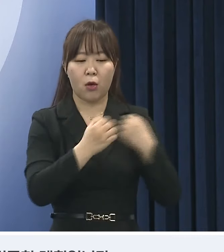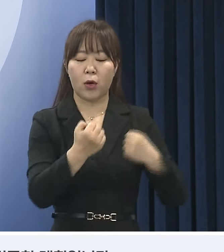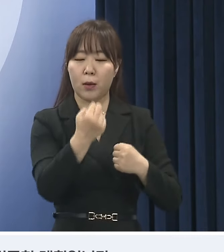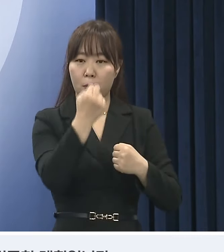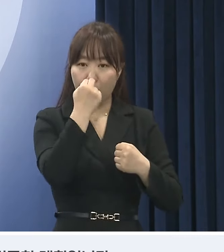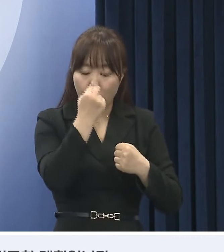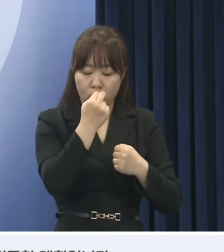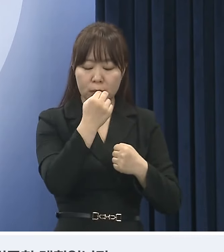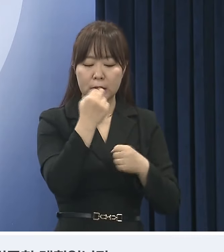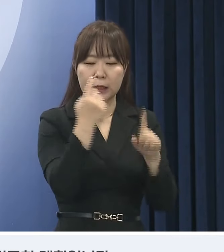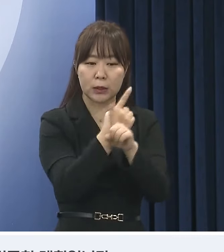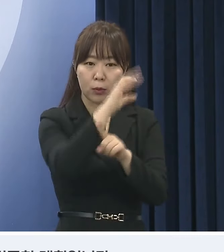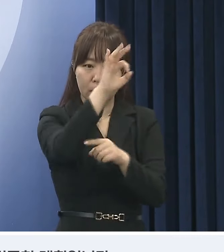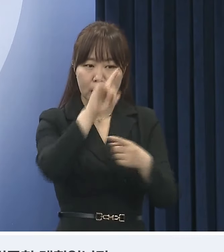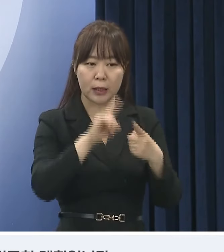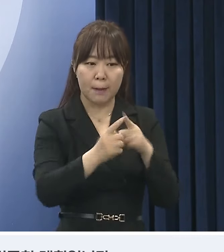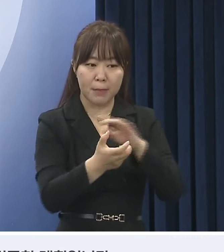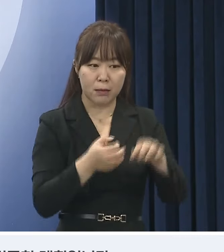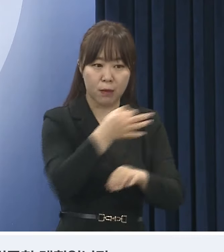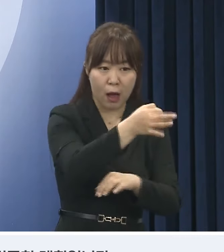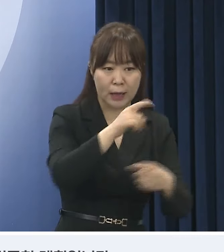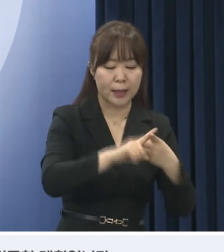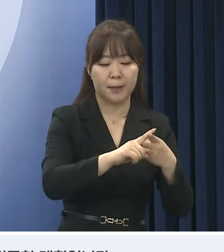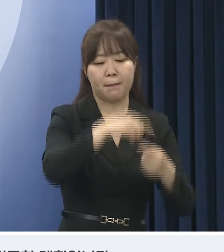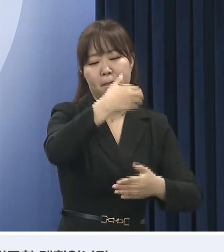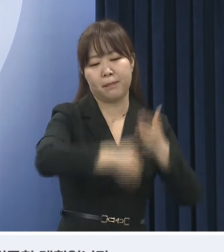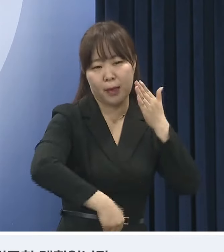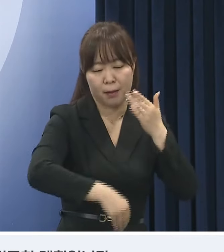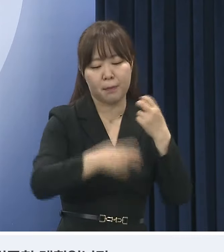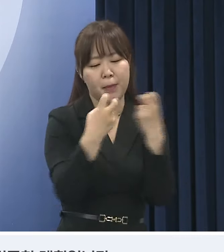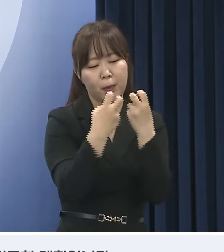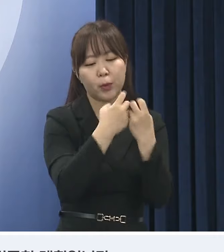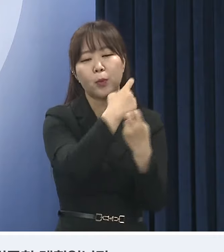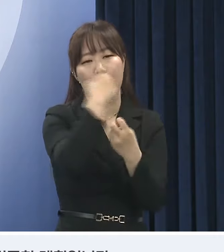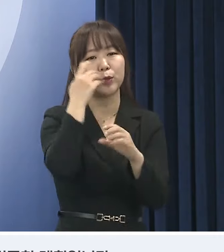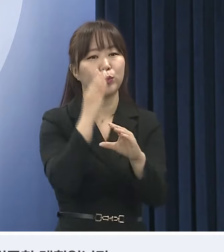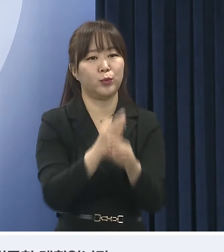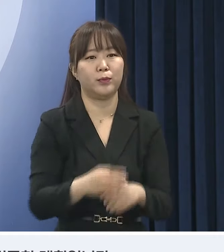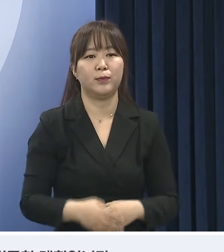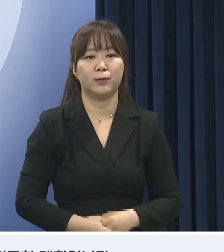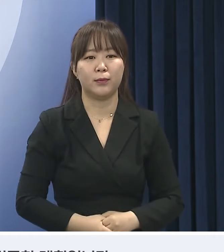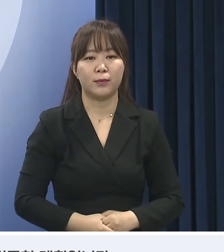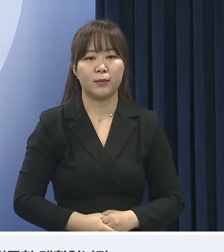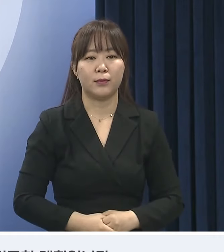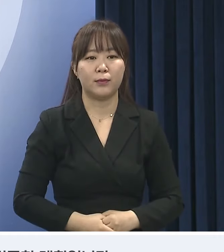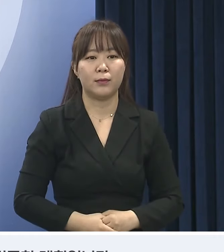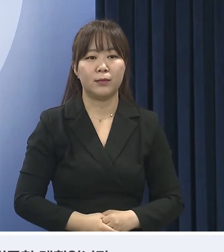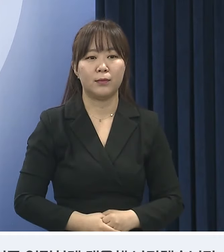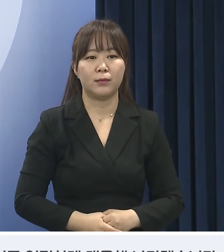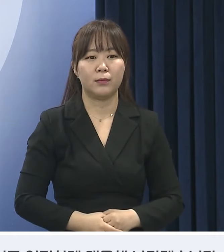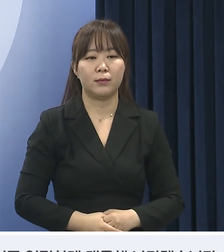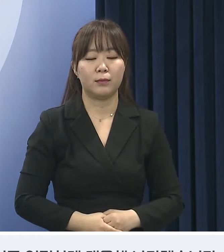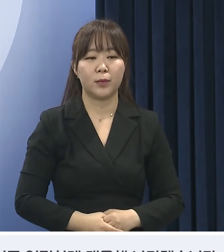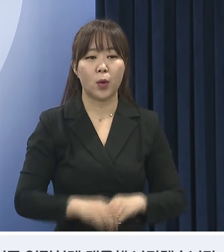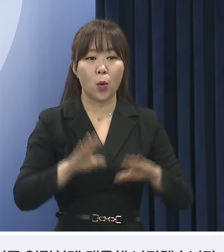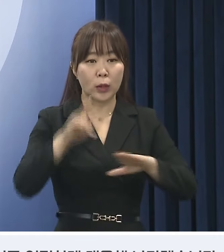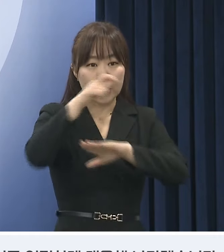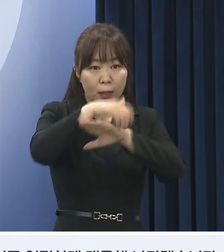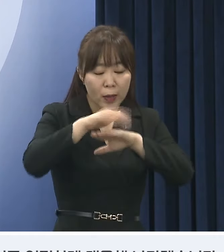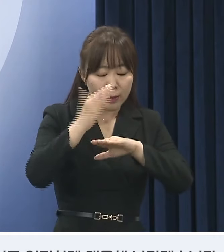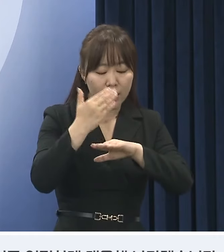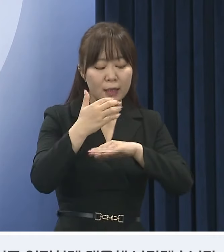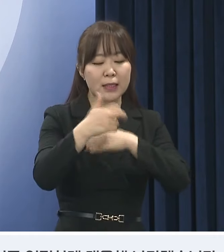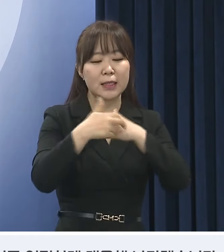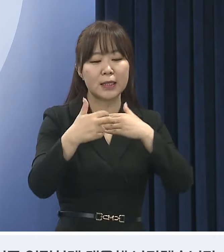진료비 선직업 대상에서 제외하는 방안도 검토할 계획입니다. 오늘 예정된